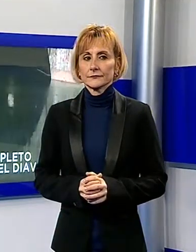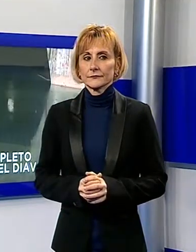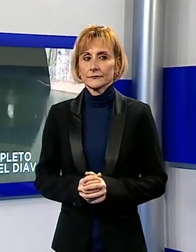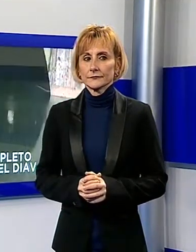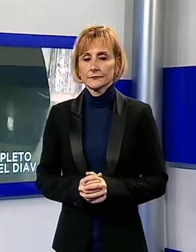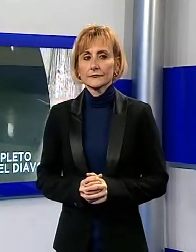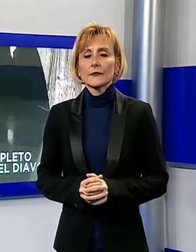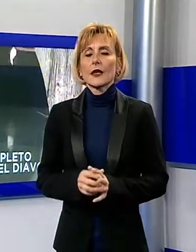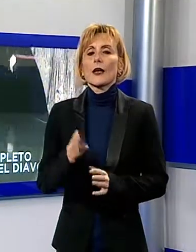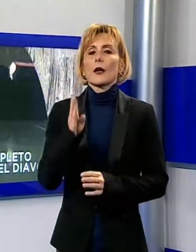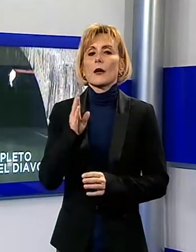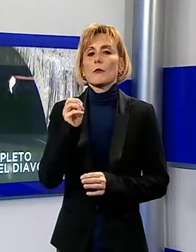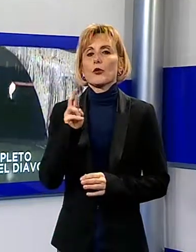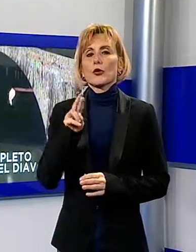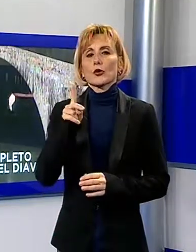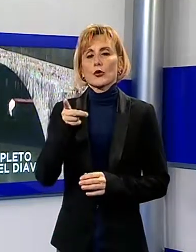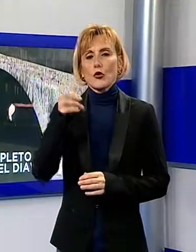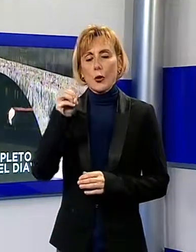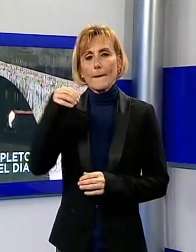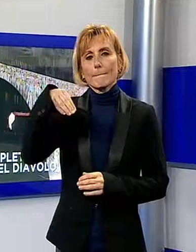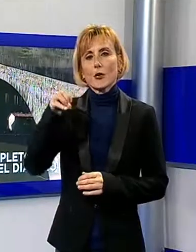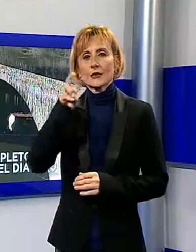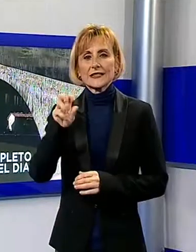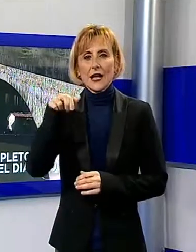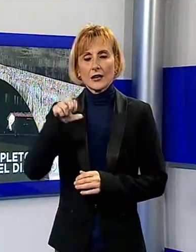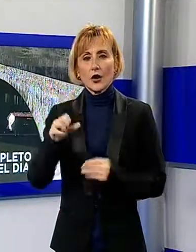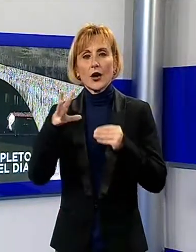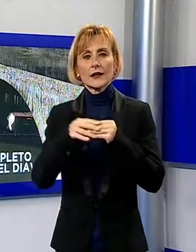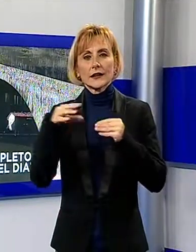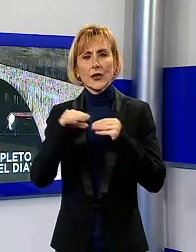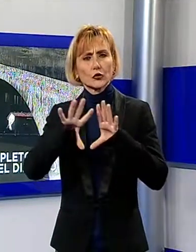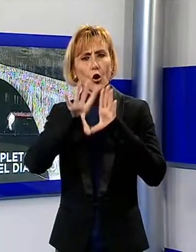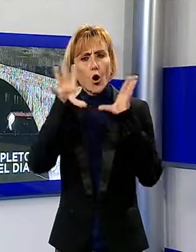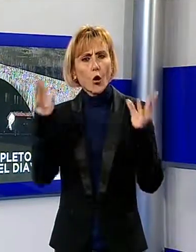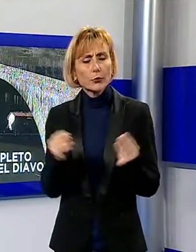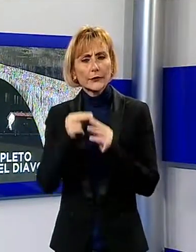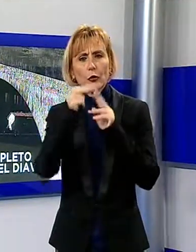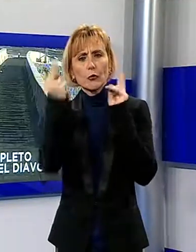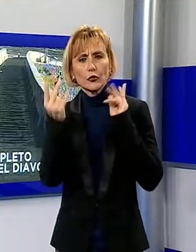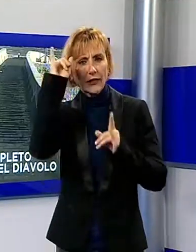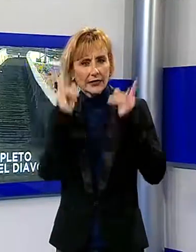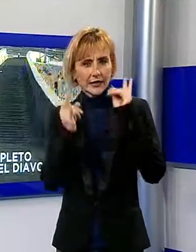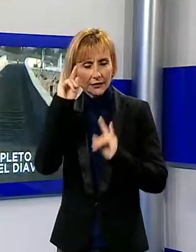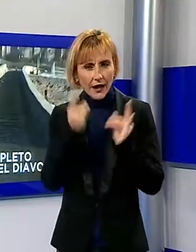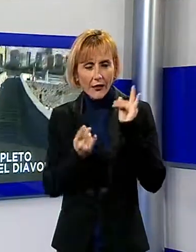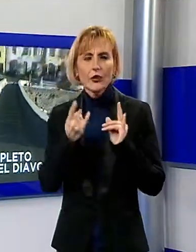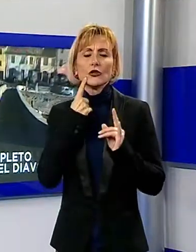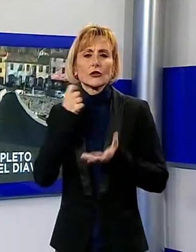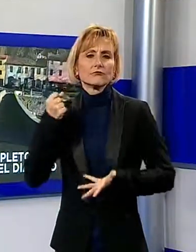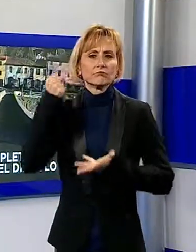Restauro completo per il Ponte del Diavolo, i fondi Cipe finanzieranno il secondo lotto di lavori per il recupero del monumento simbolo della